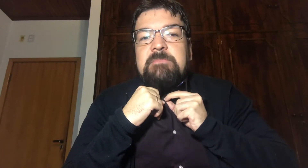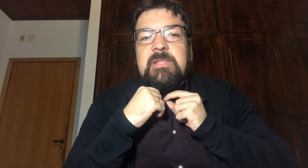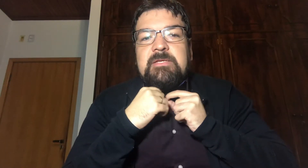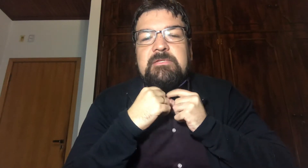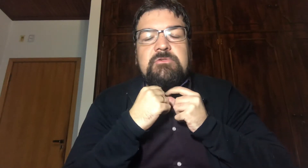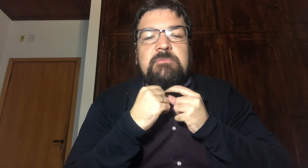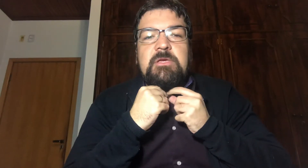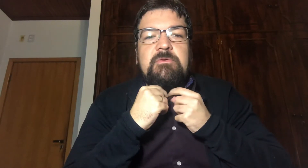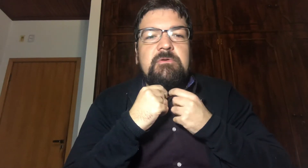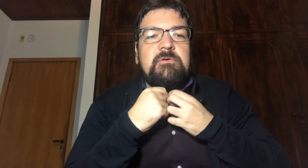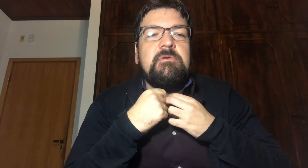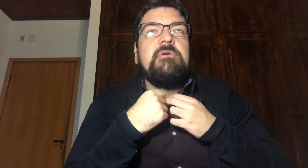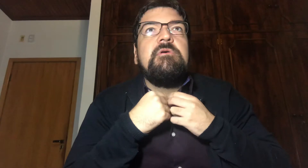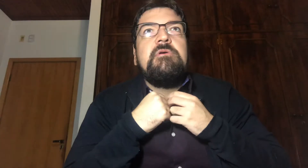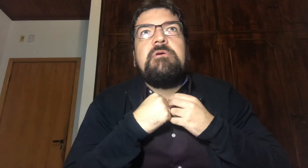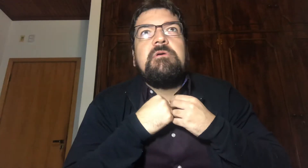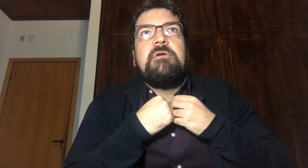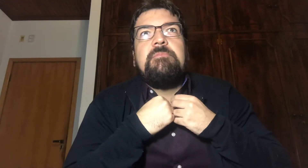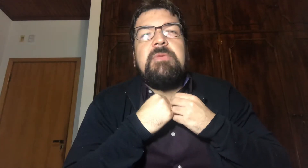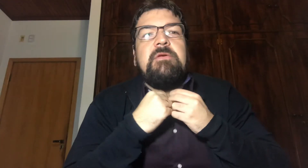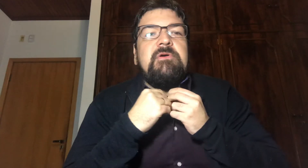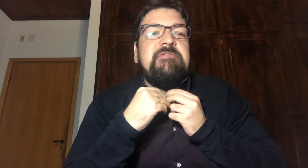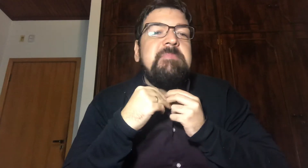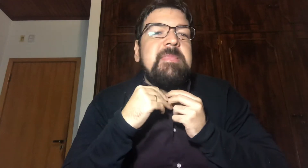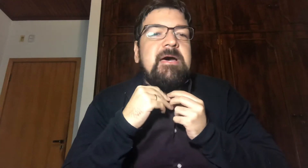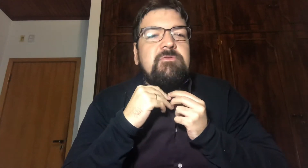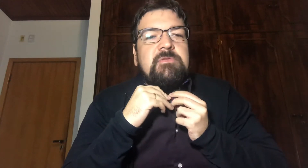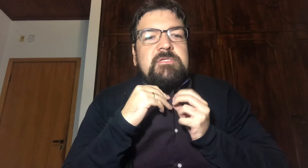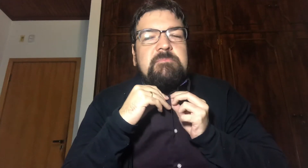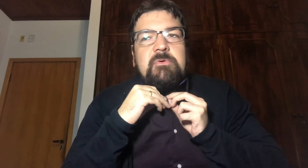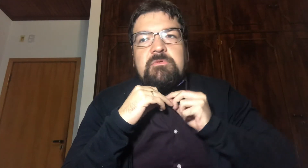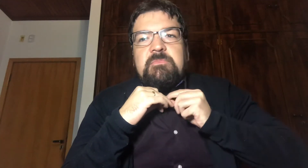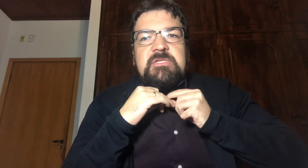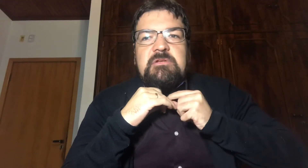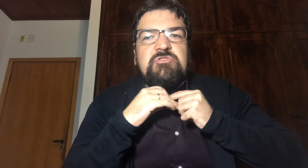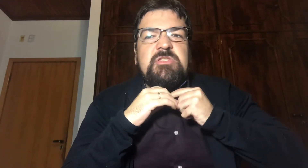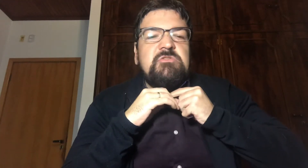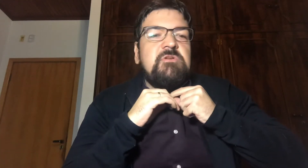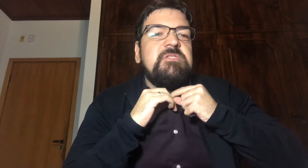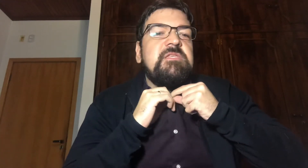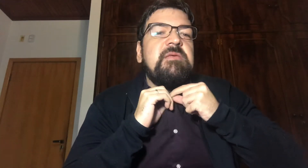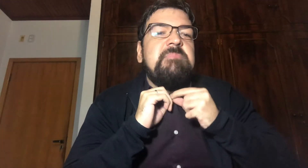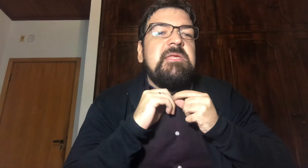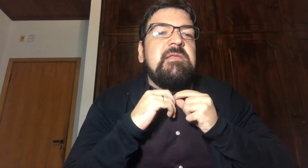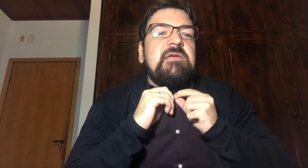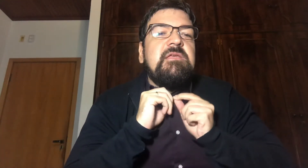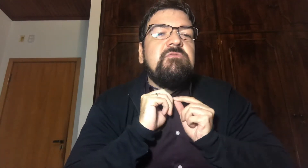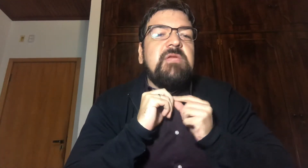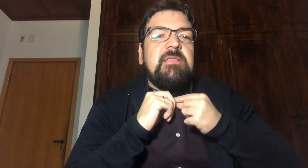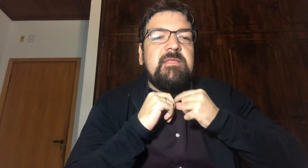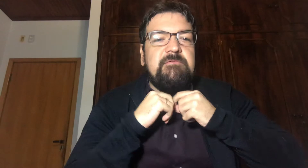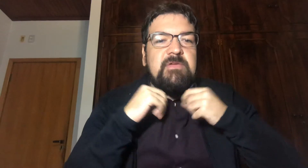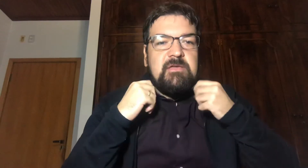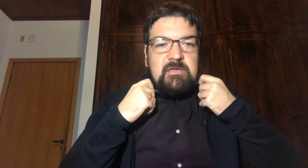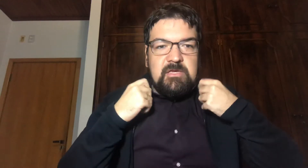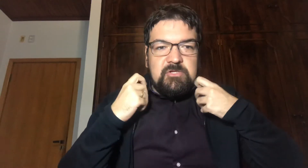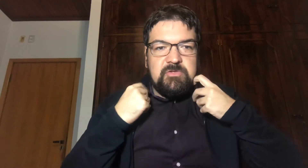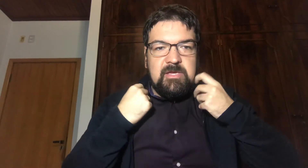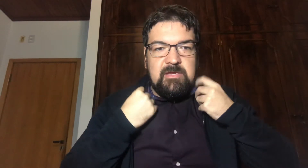me depilar, eu sou meio afeminado nesse ponto Apesar que os judeus homens se depilam e não tem nada a ver isso daí,